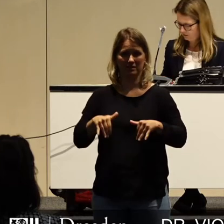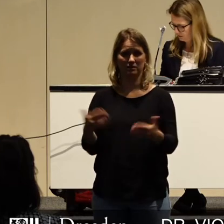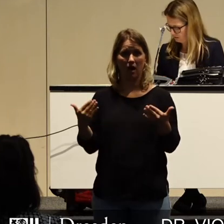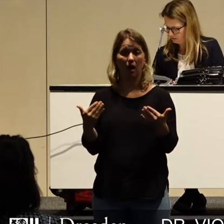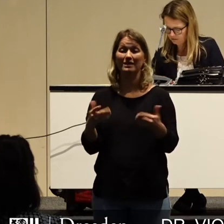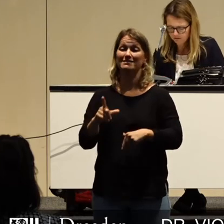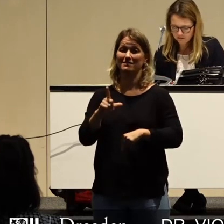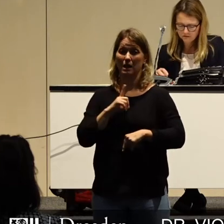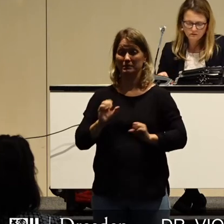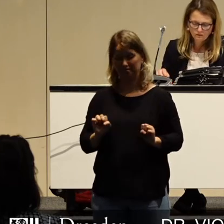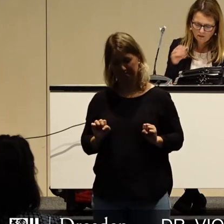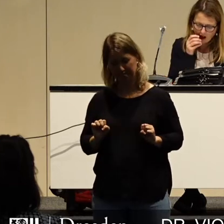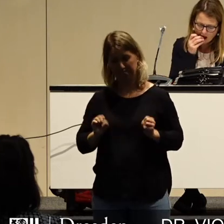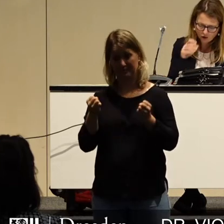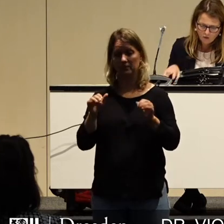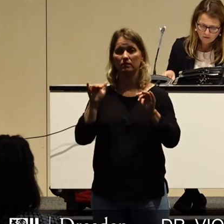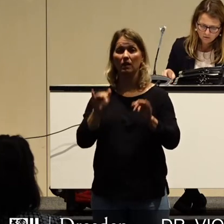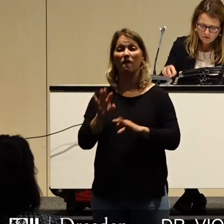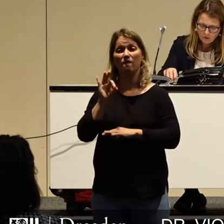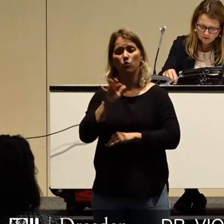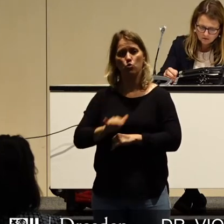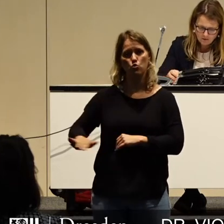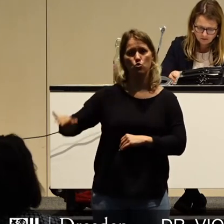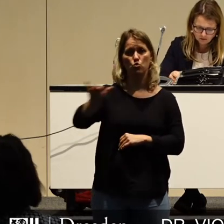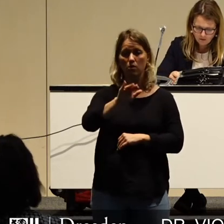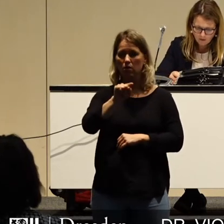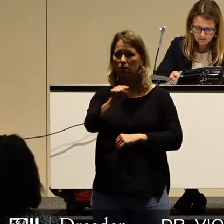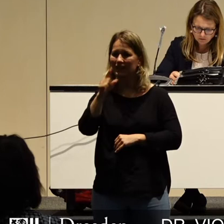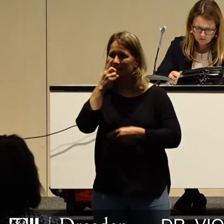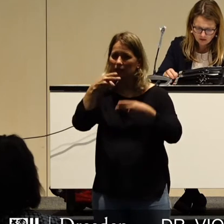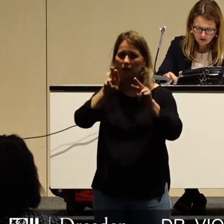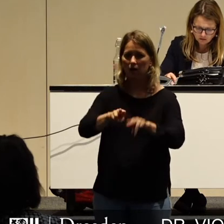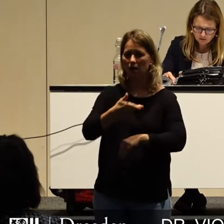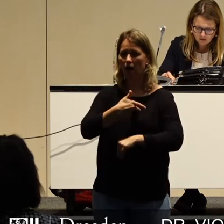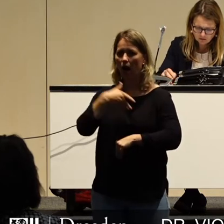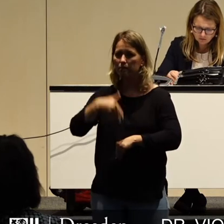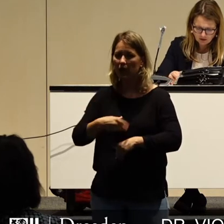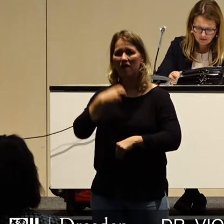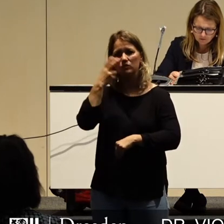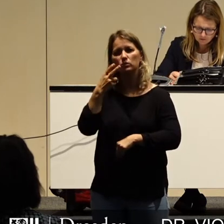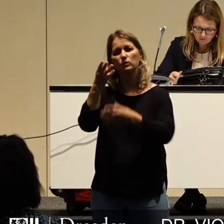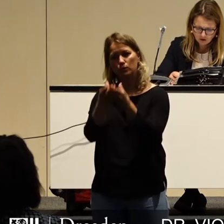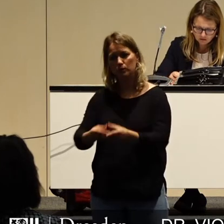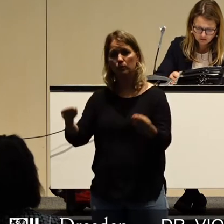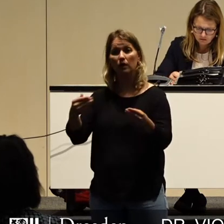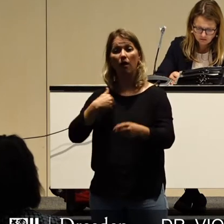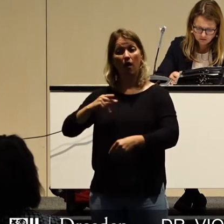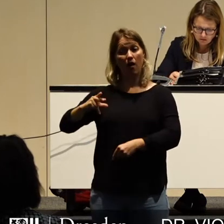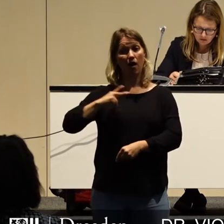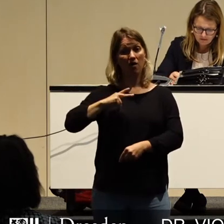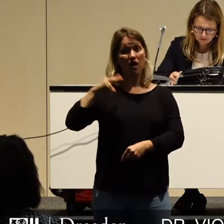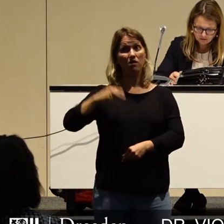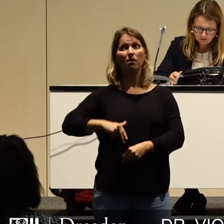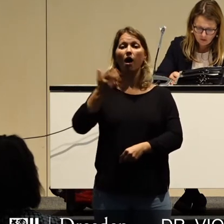Anstrengungen, um Unrecht und Armut in ihrer Umgebung zu mildern. Sie erwartete kein Geldsegen von oben, als sie